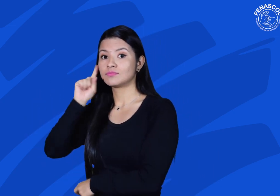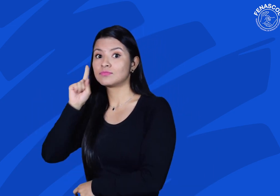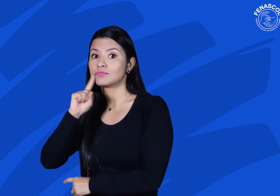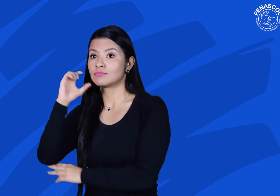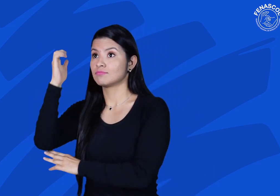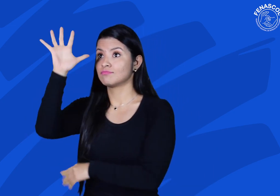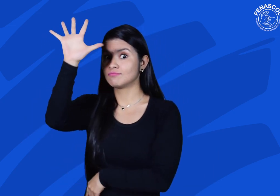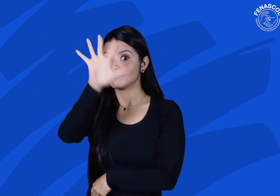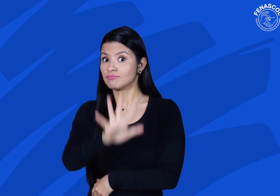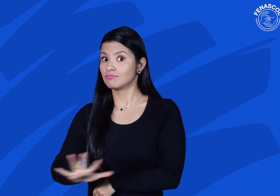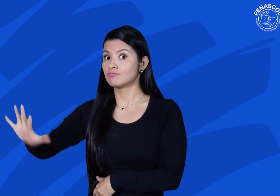territorio nacional,